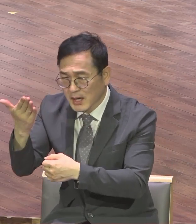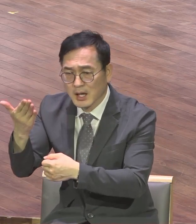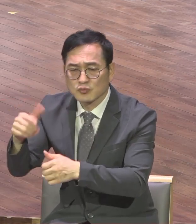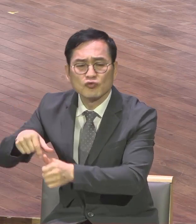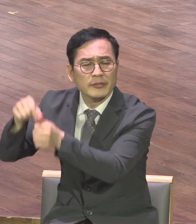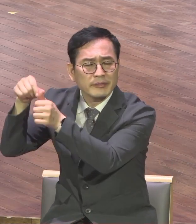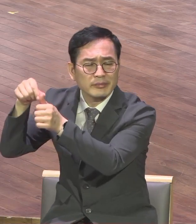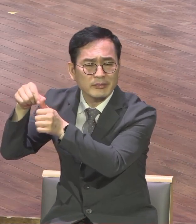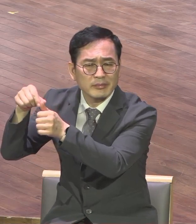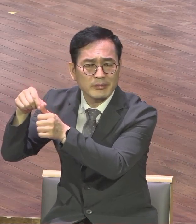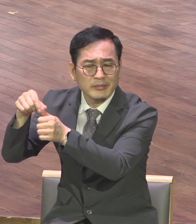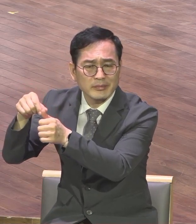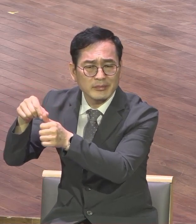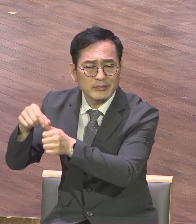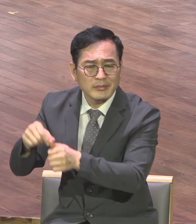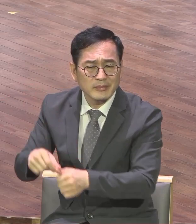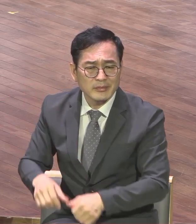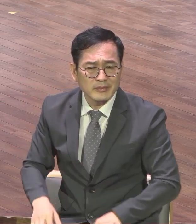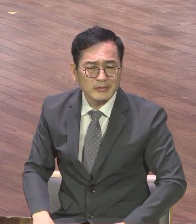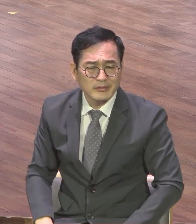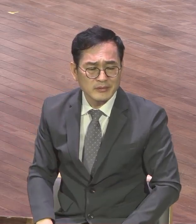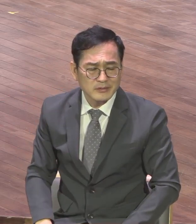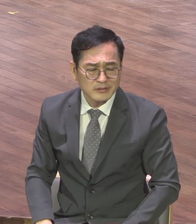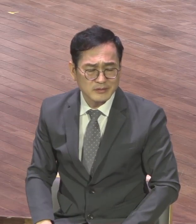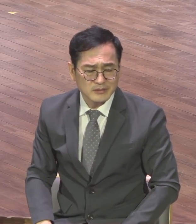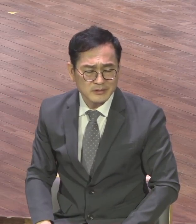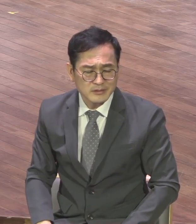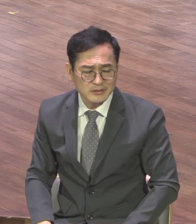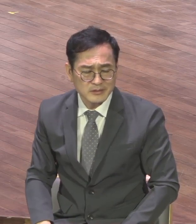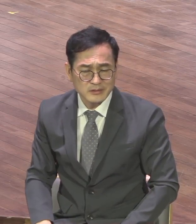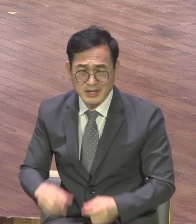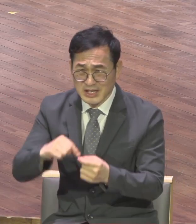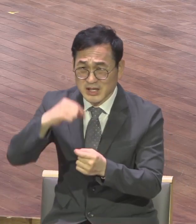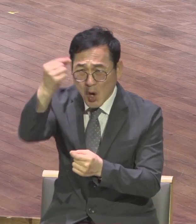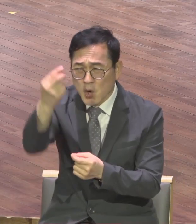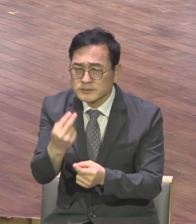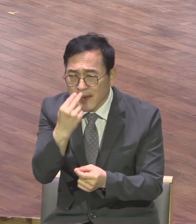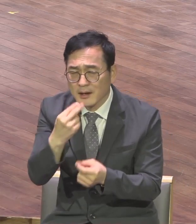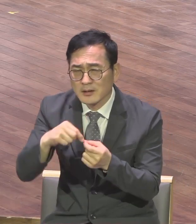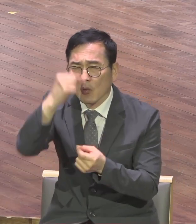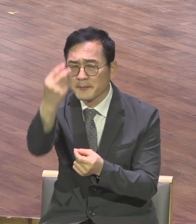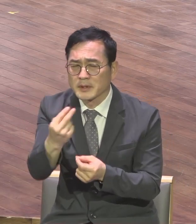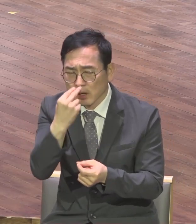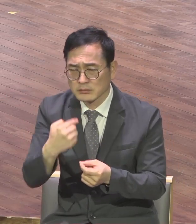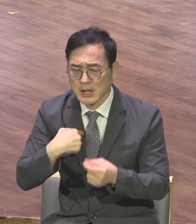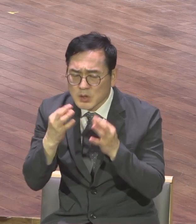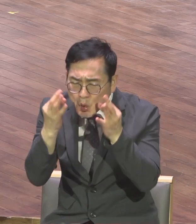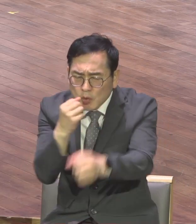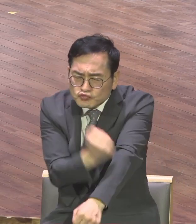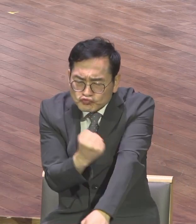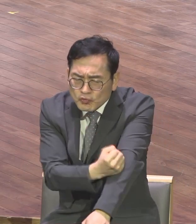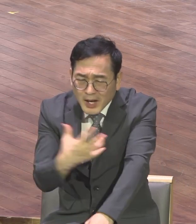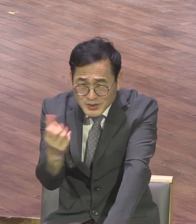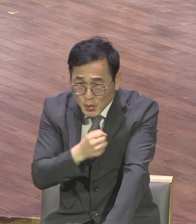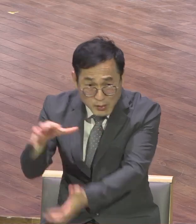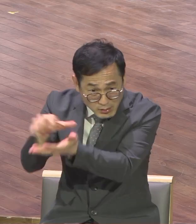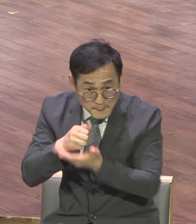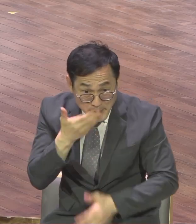것은 무슨 가구교로 칩니까 무슨 지사의 인간 노력으로 돈으로 칩니까 영생인데 칠 수가 없는